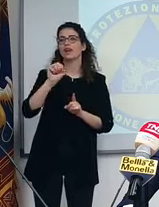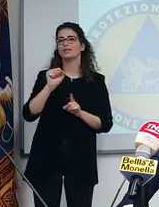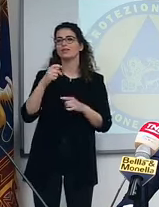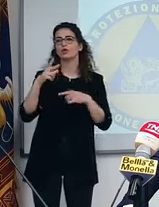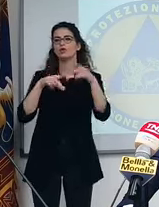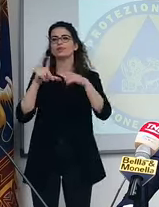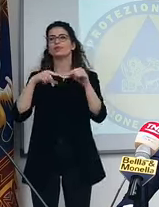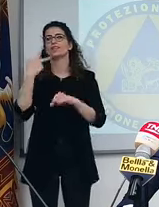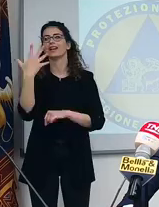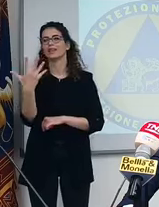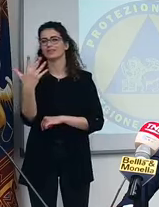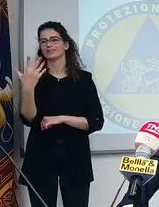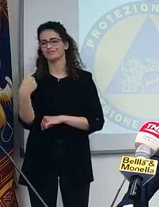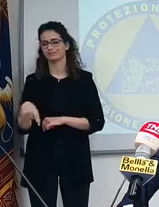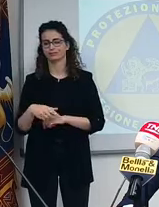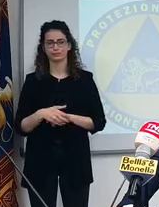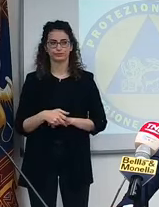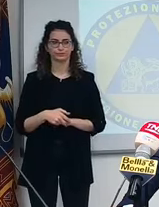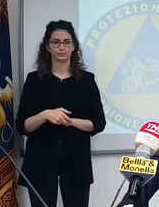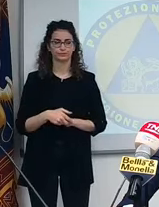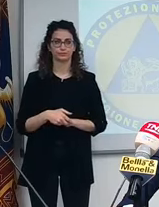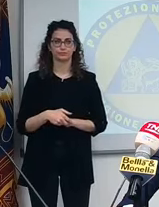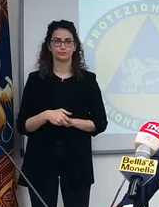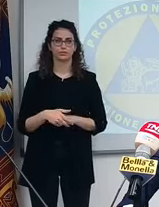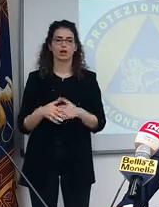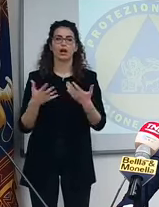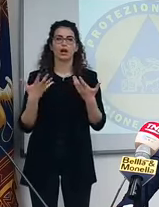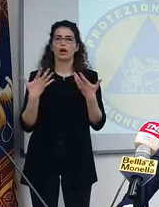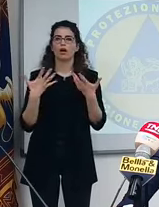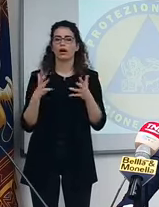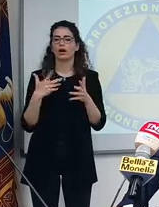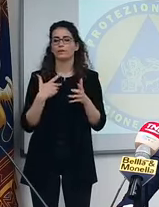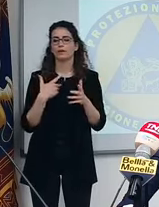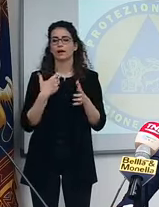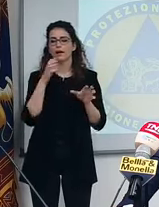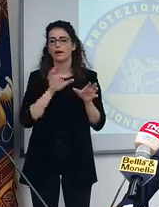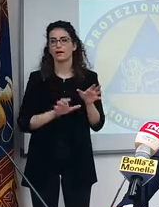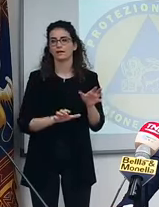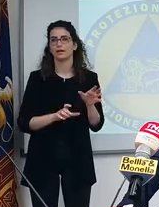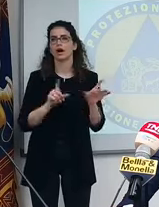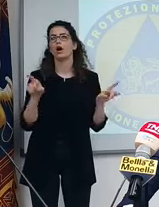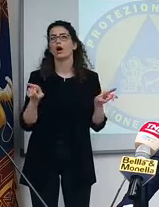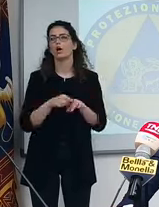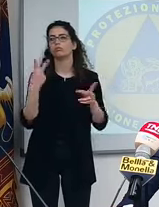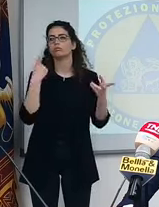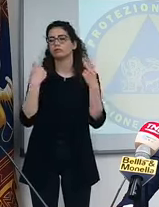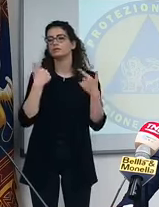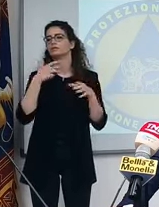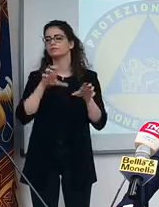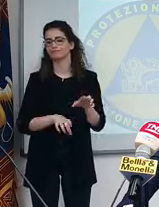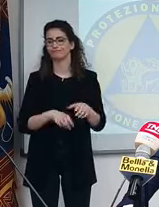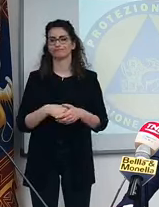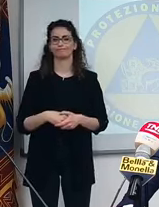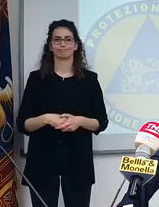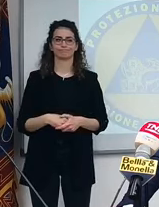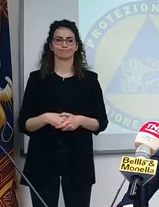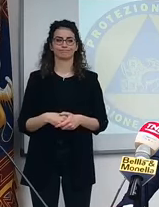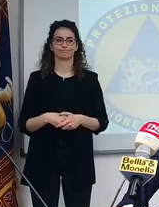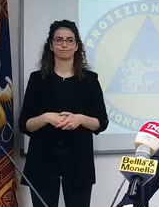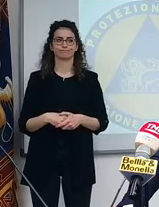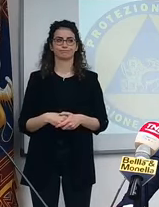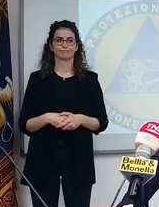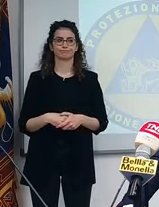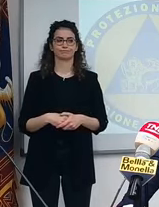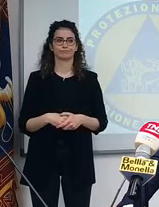Stelle. Va bene. Ormai se va tutto a recensioni, anche Barbierga è recensione. Ok.